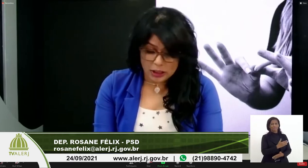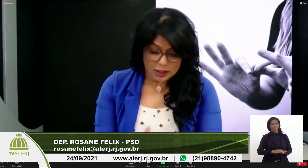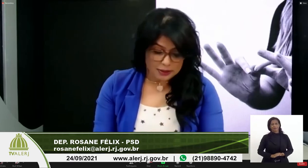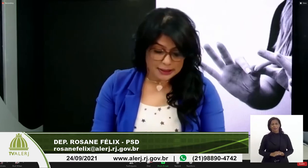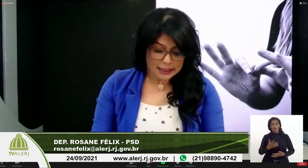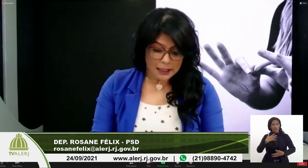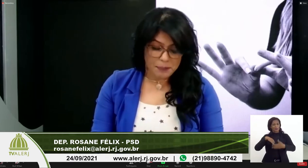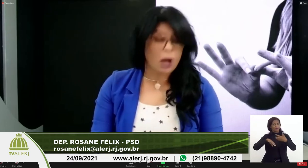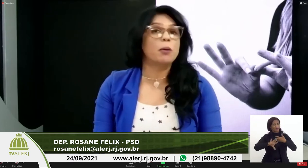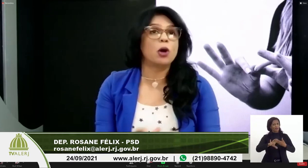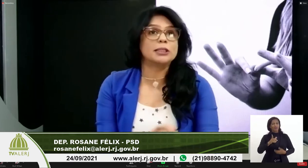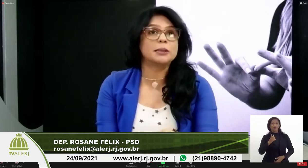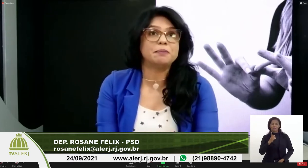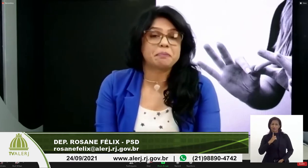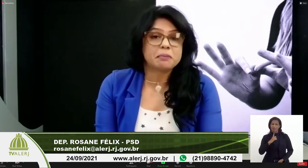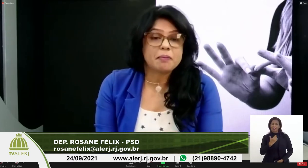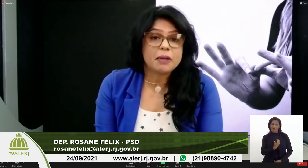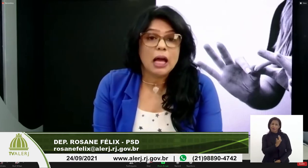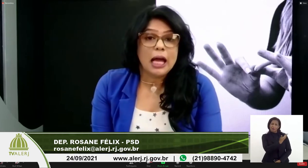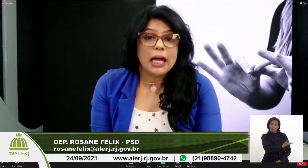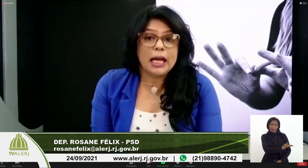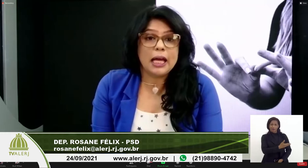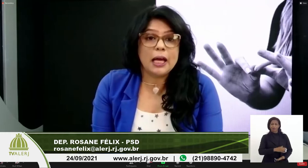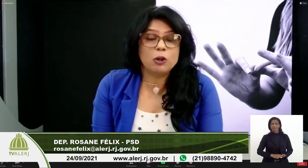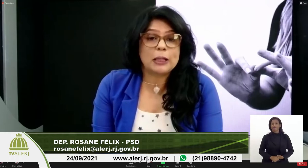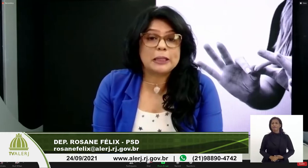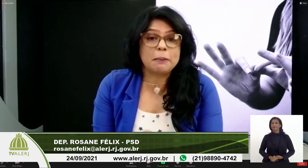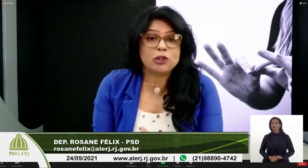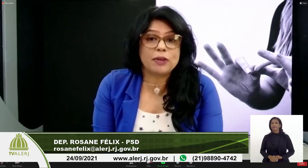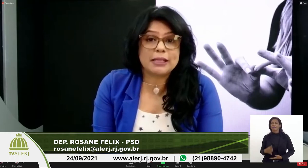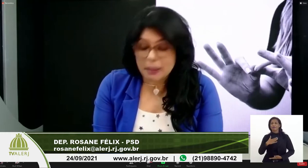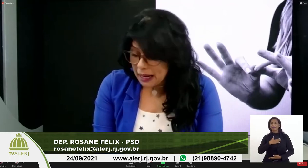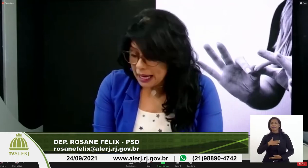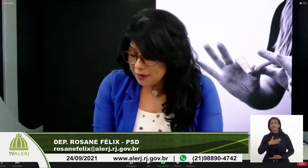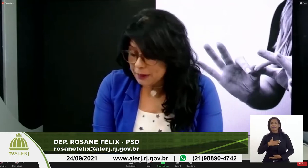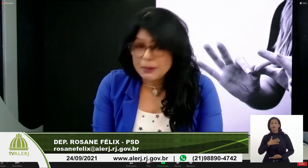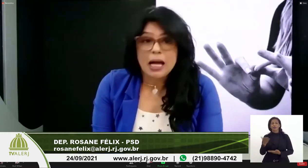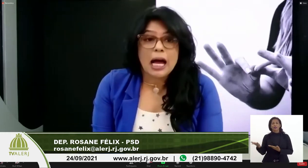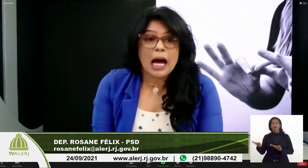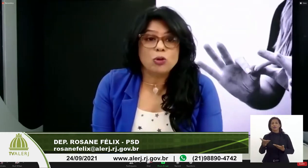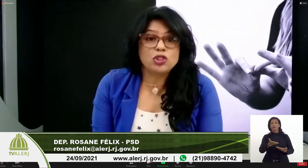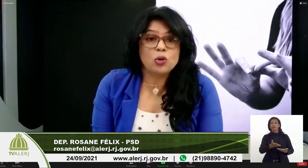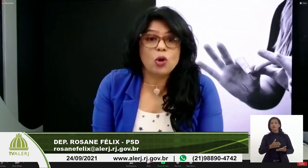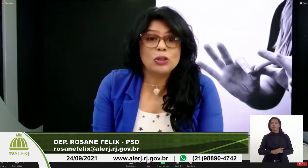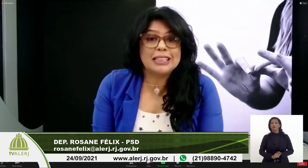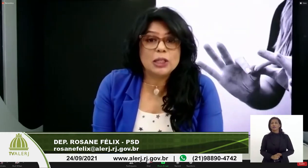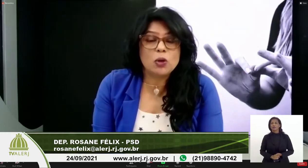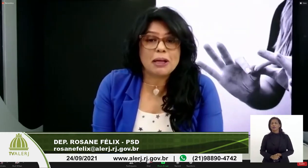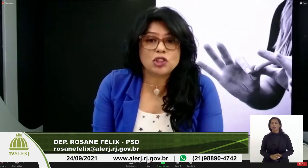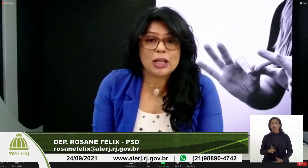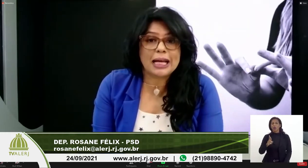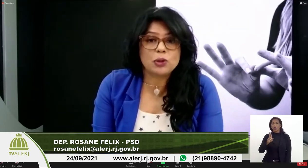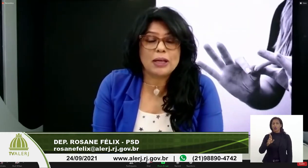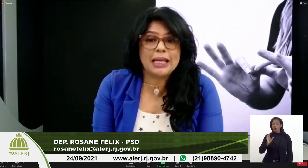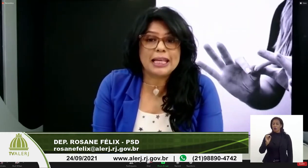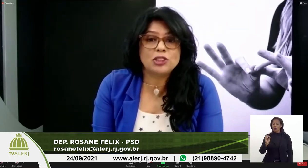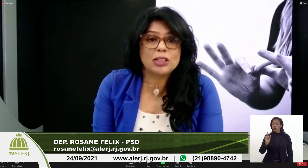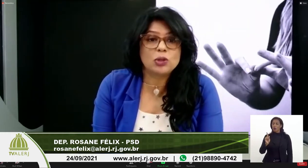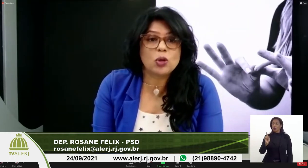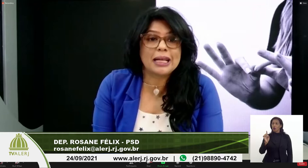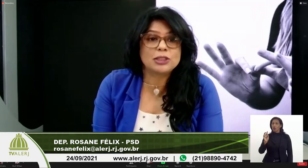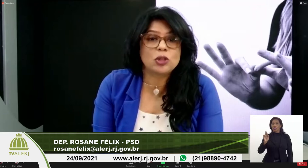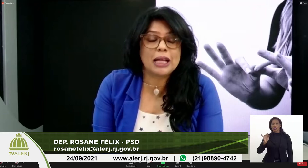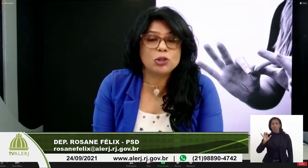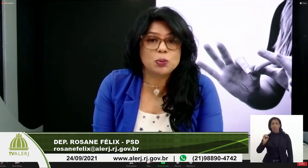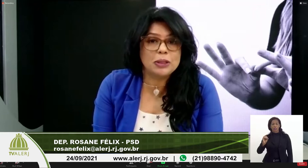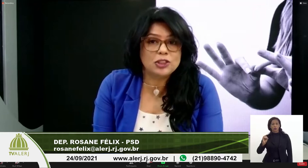empatia que você tem ao próximo. Gostaria também de oferecer a palavra ao senhor Rodrigo Machado, ele que é